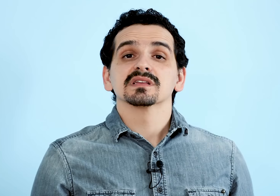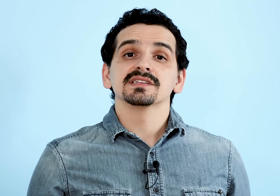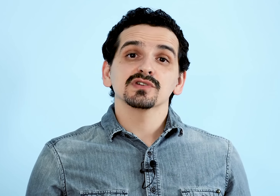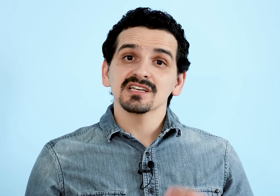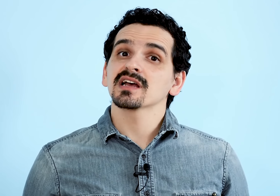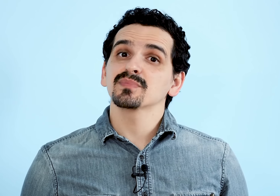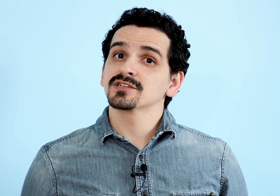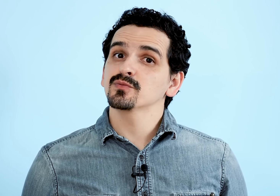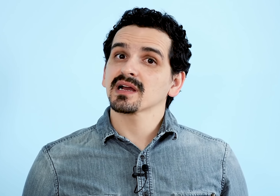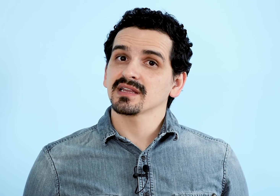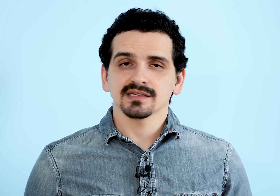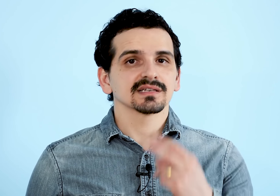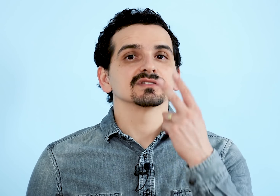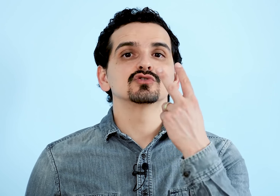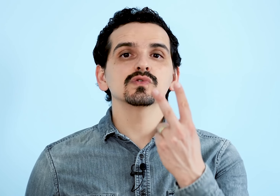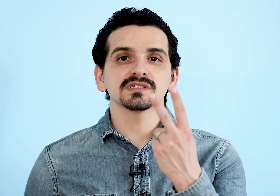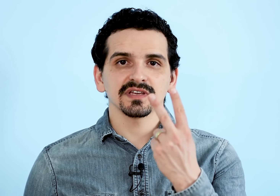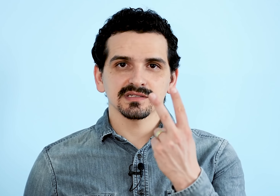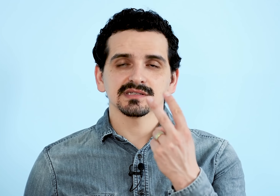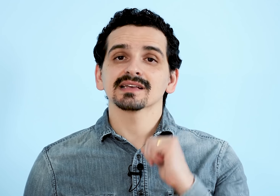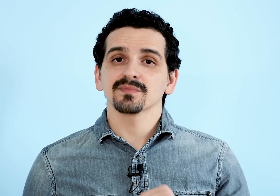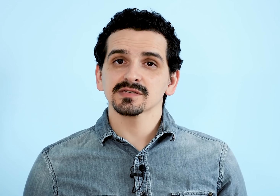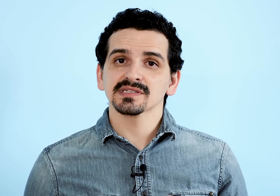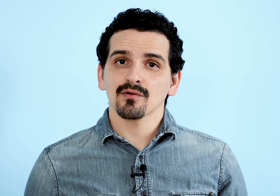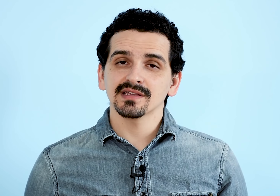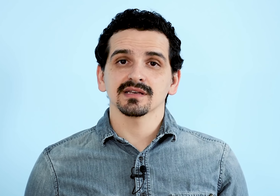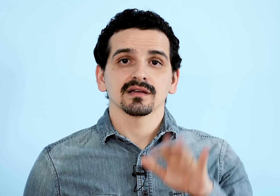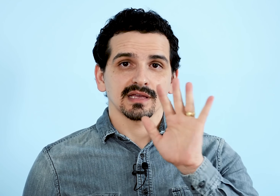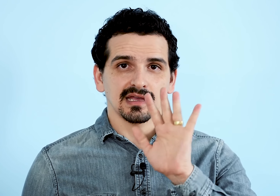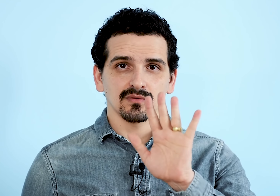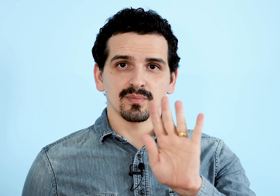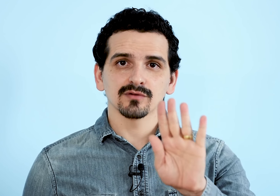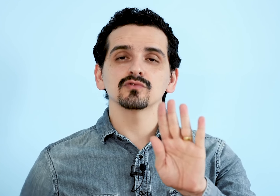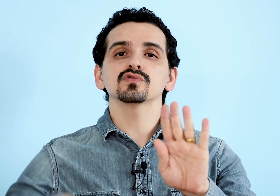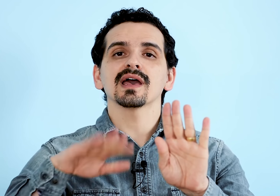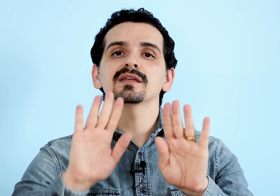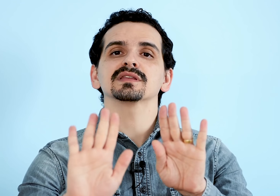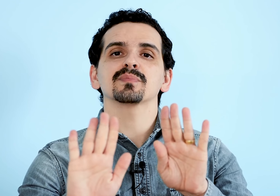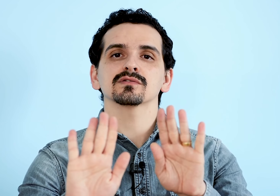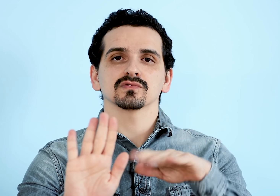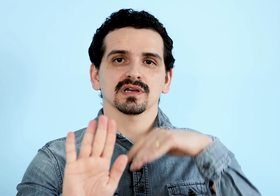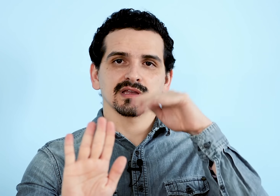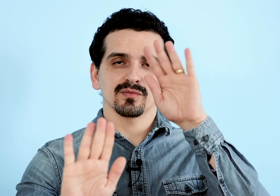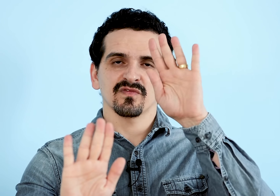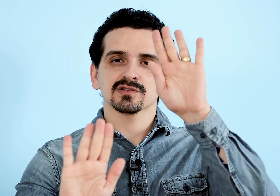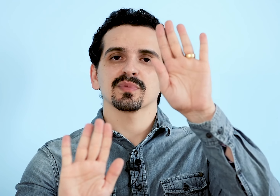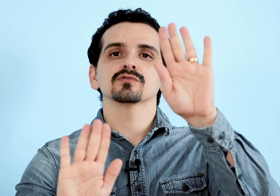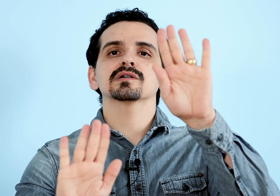Se você já repetiu para a criança duas vezes essa mesma sequência, eu pergunto, ela imita a pergunta. Eu faço a pergunta